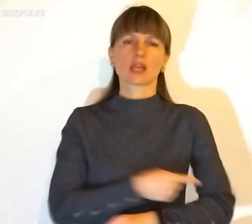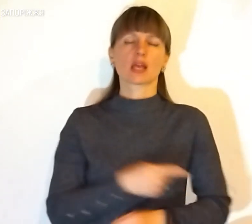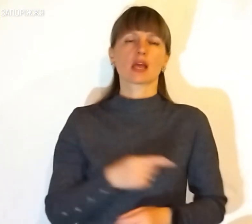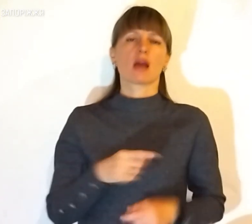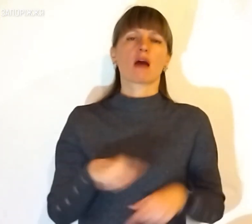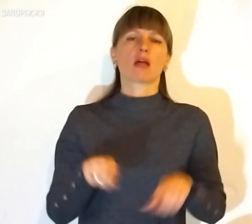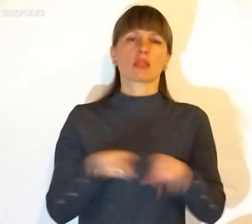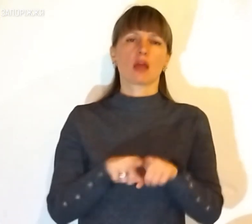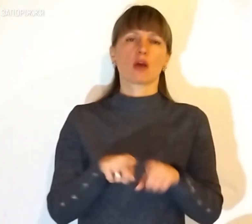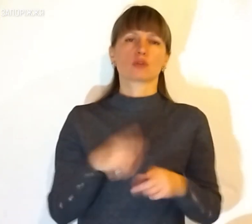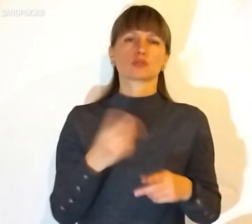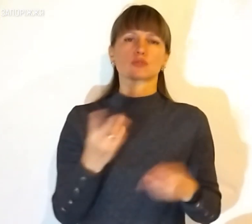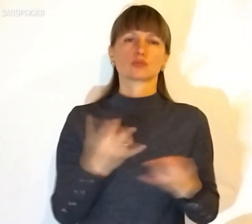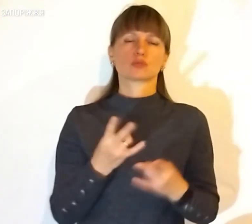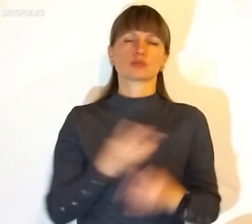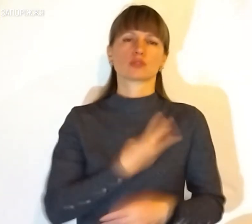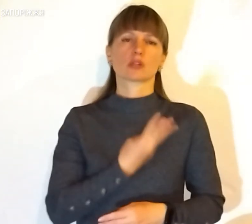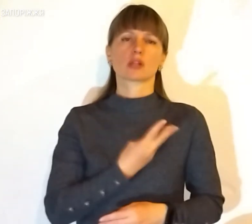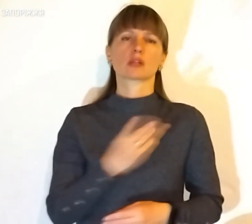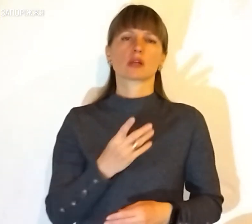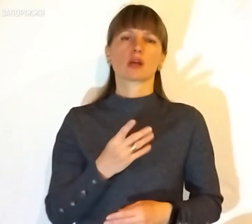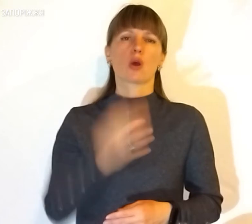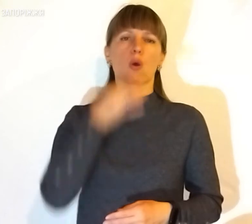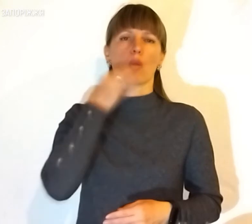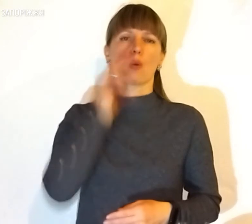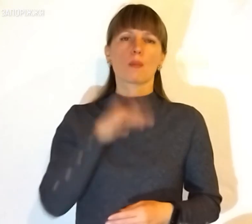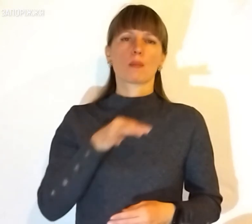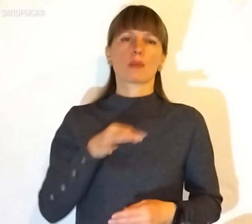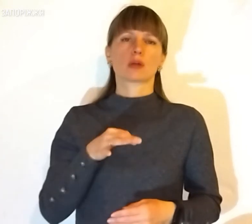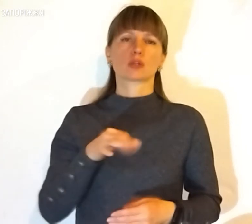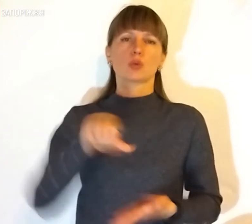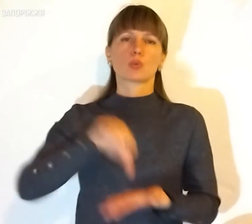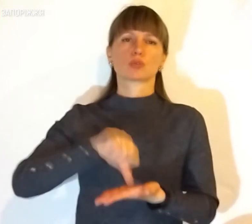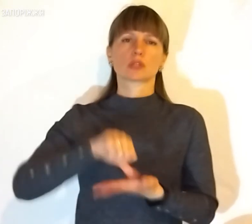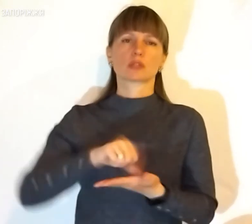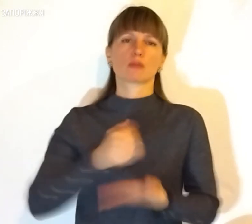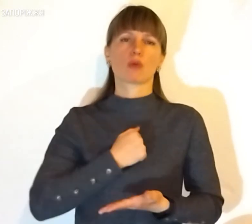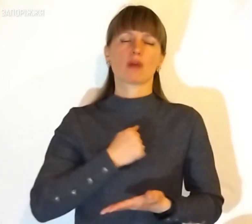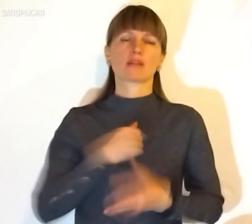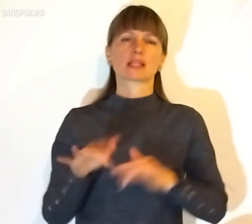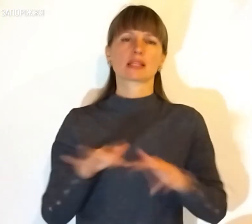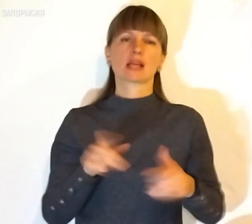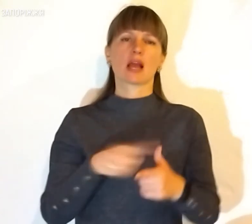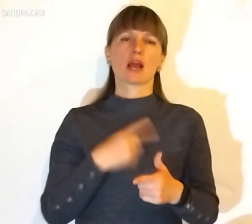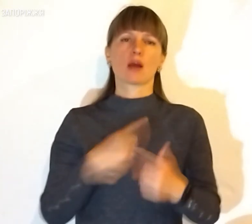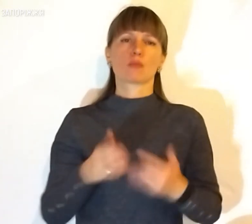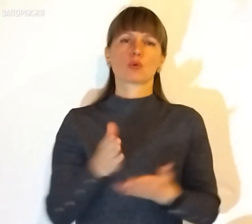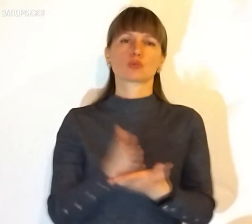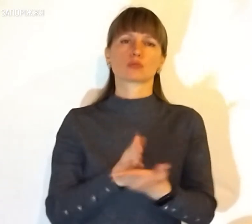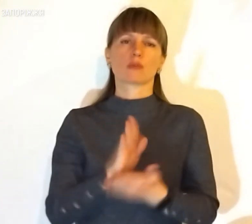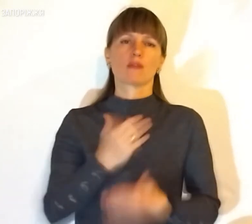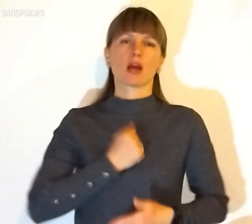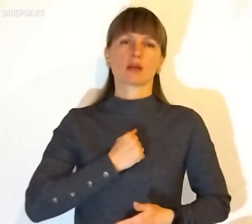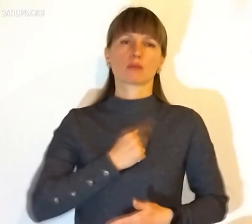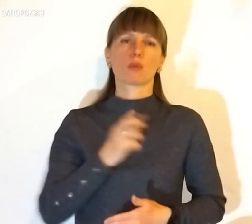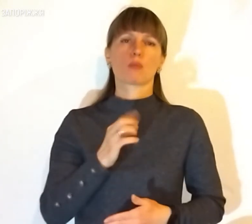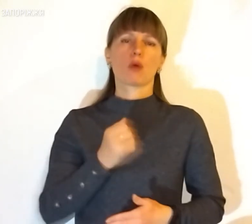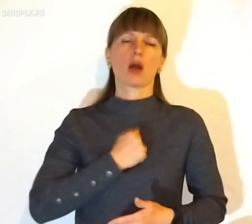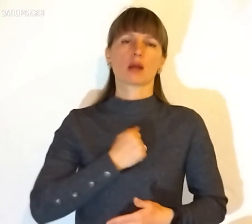А також важливо, звичайно, щоб був досвід, участі в бойових діях або служби в армії. Бо армія – це